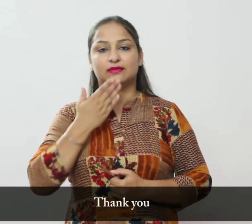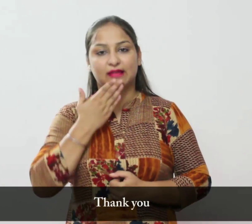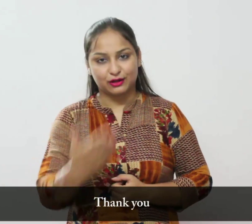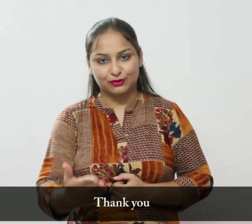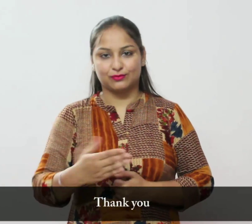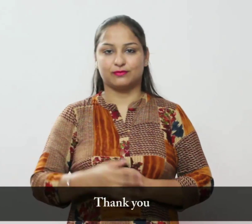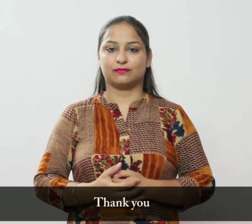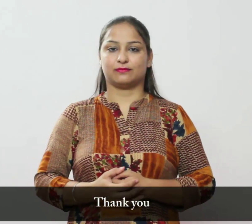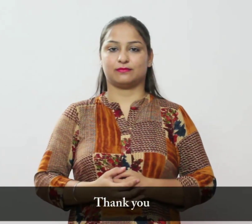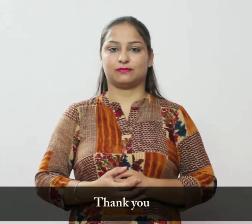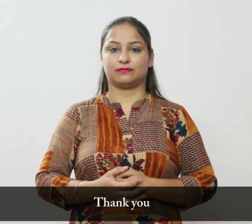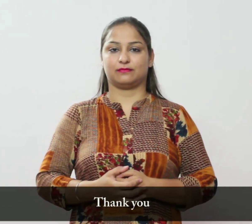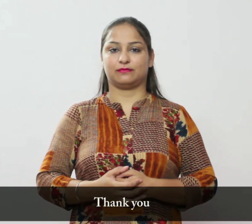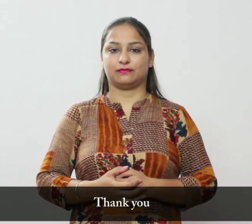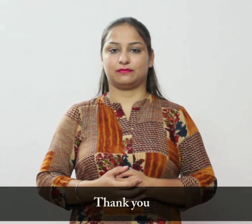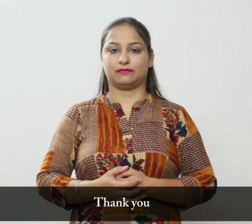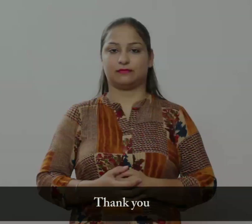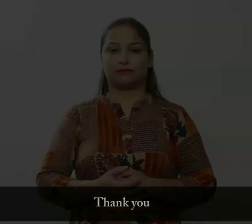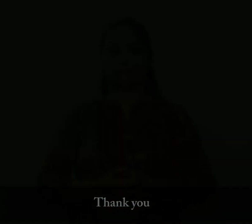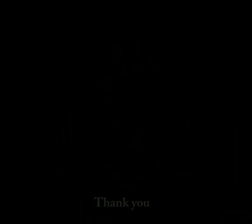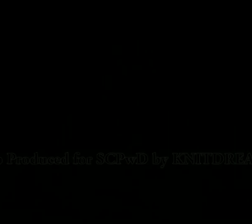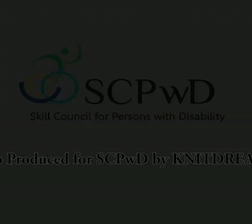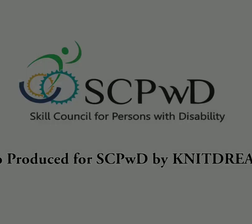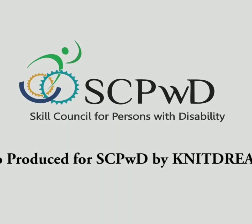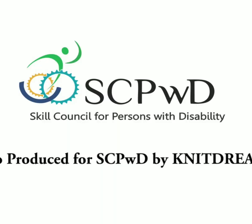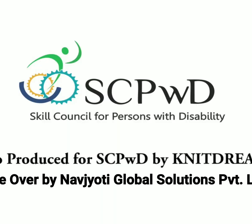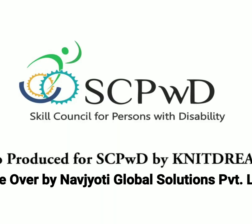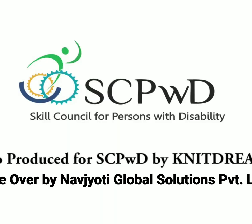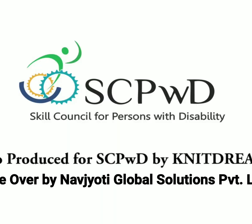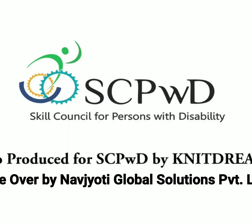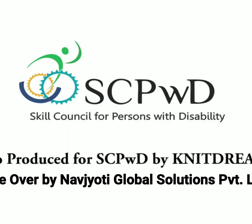धन्यवाद। परिवाद। परिवाद।